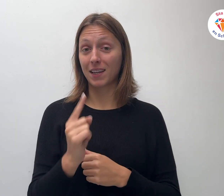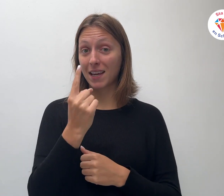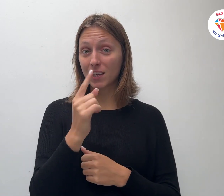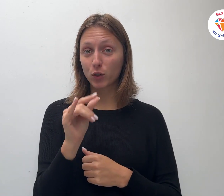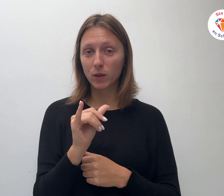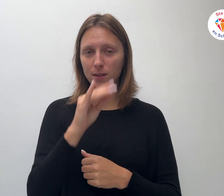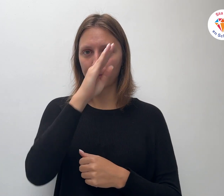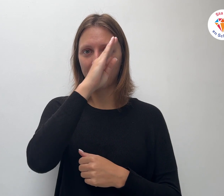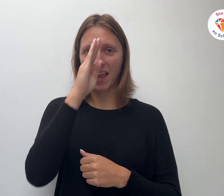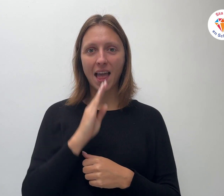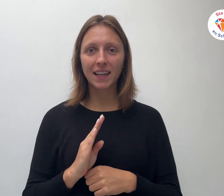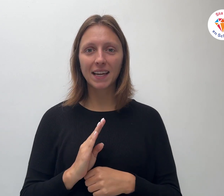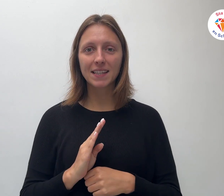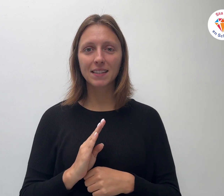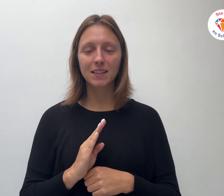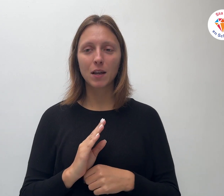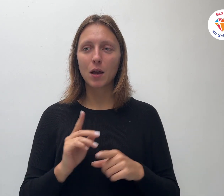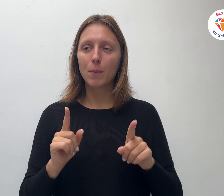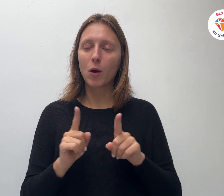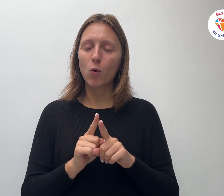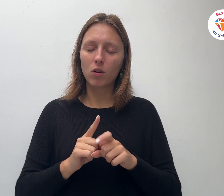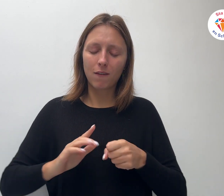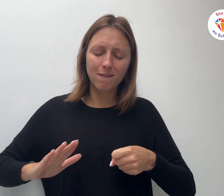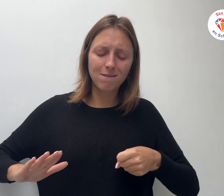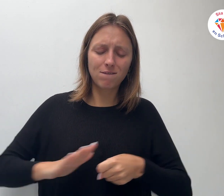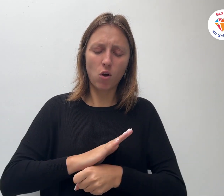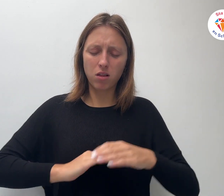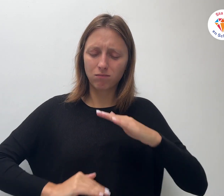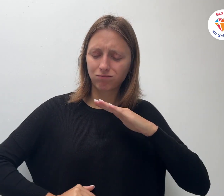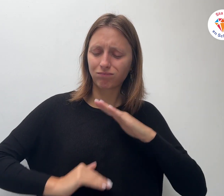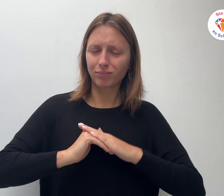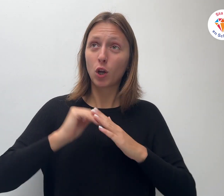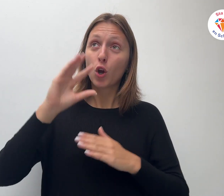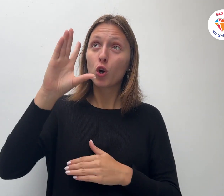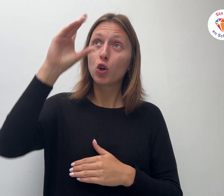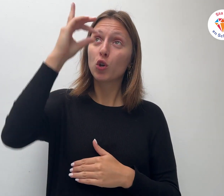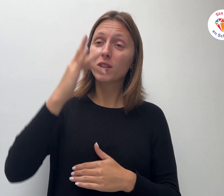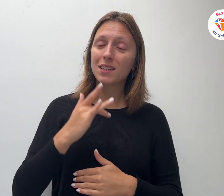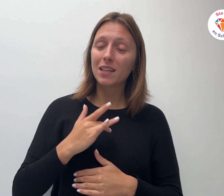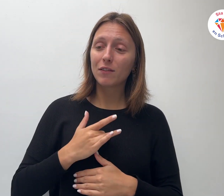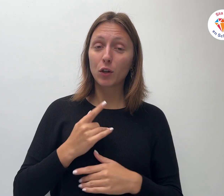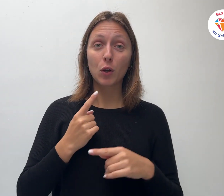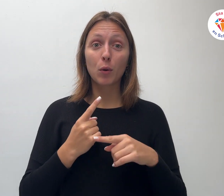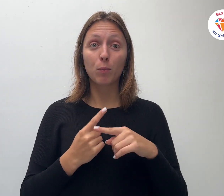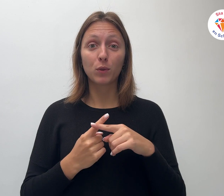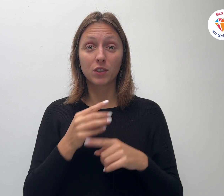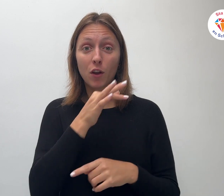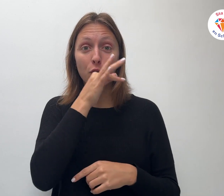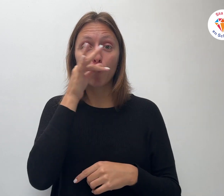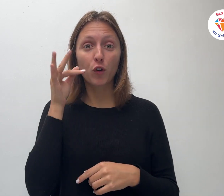daarnaast gevuld met Gods liefde en de vruchten van de Heilige Geest. Namelijk liefde,